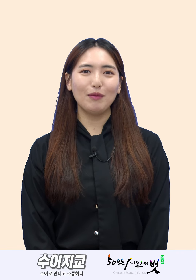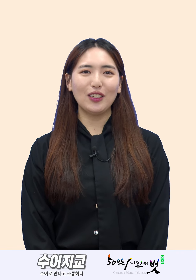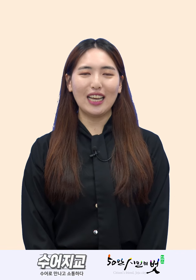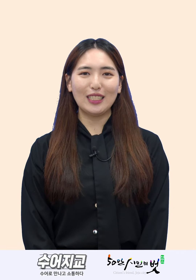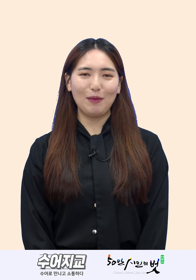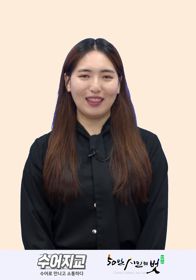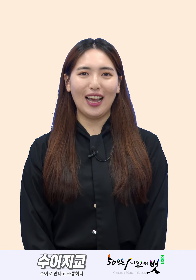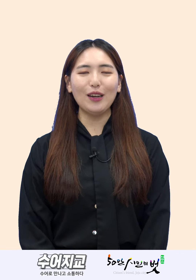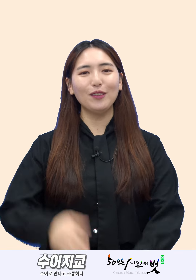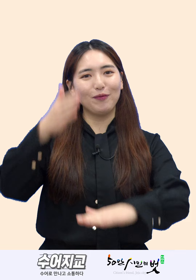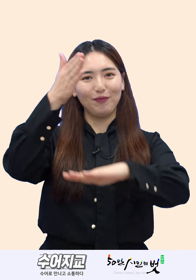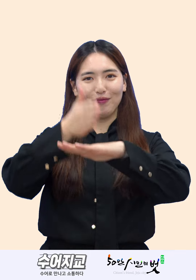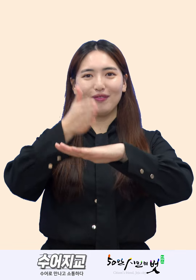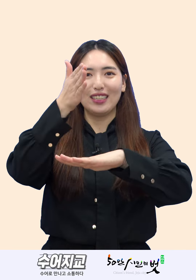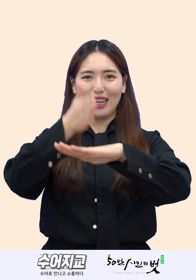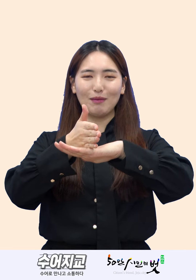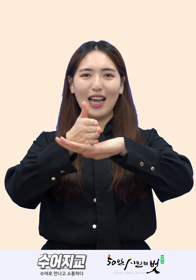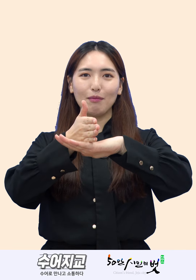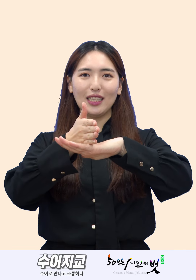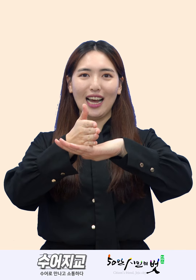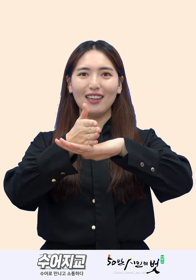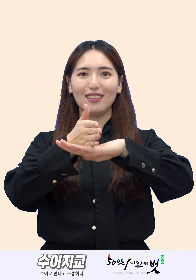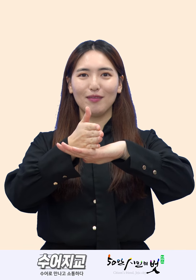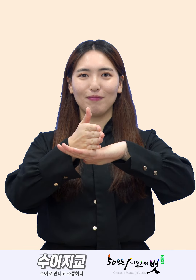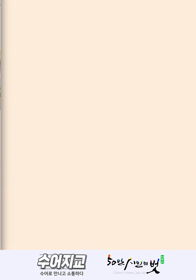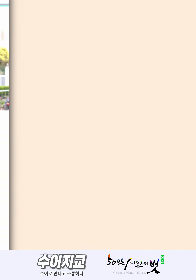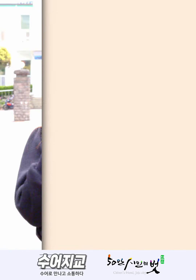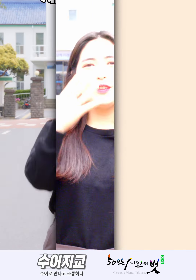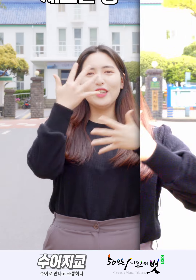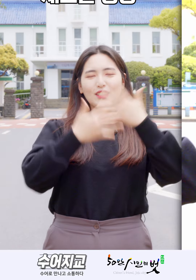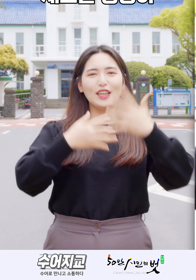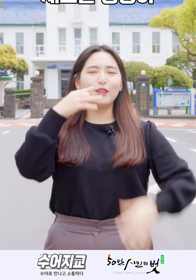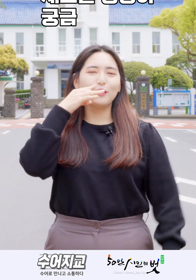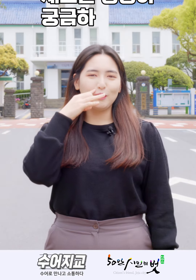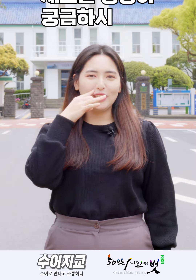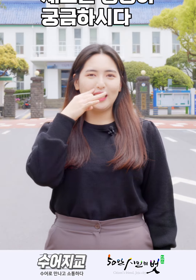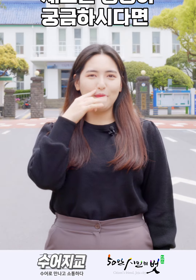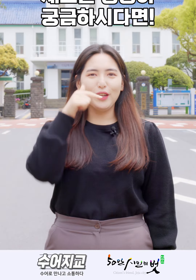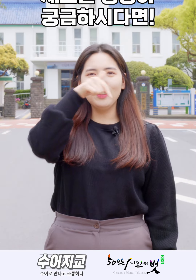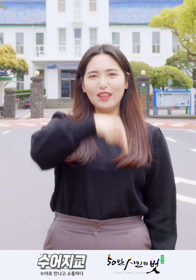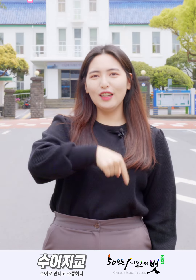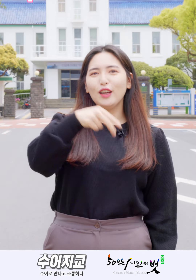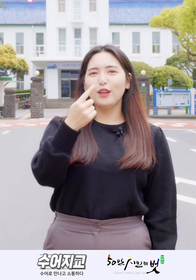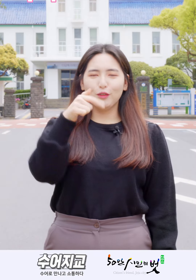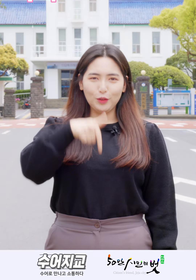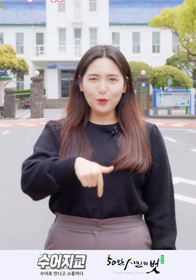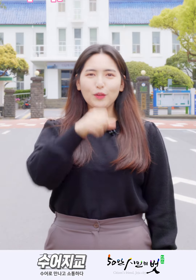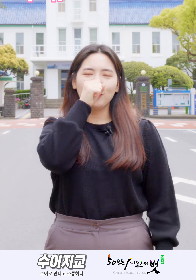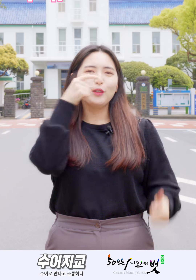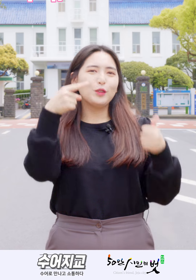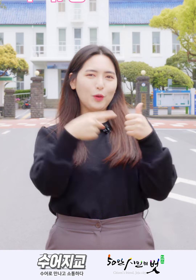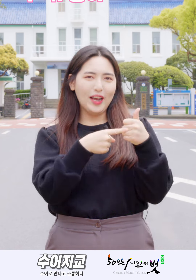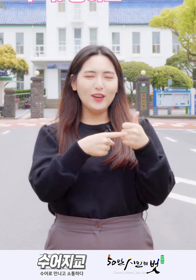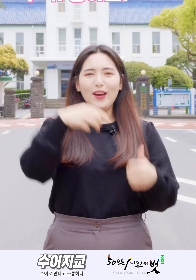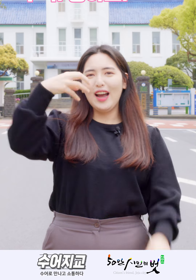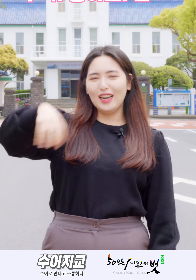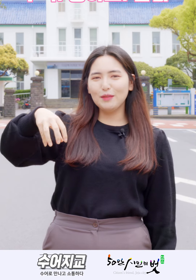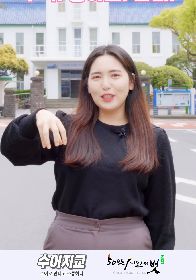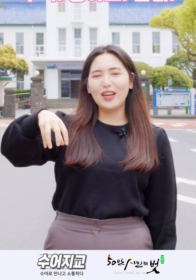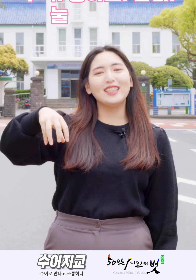영상에서 만나요! 감사합니다! 새로운 영상이 궁금하시다면 구독, 좋아요, 알림 설정까지